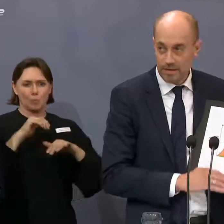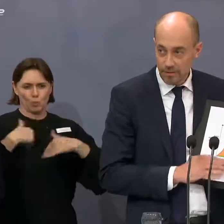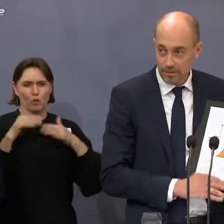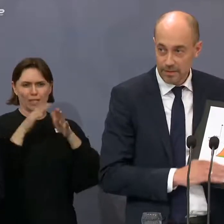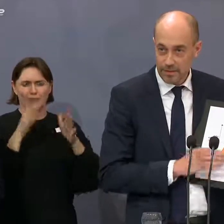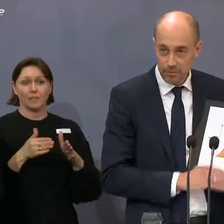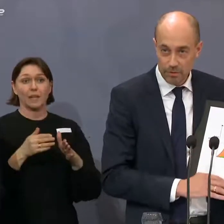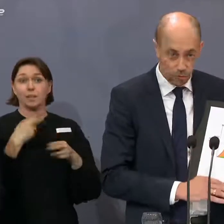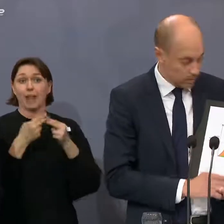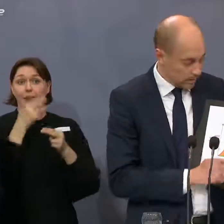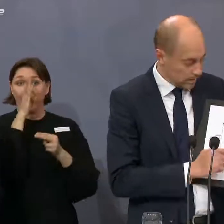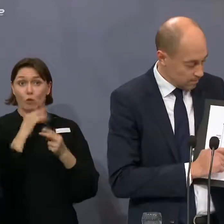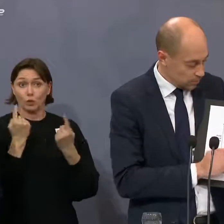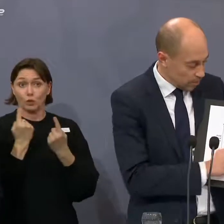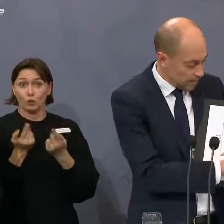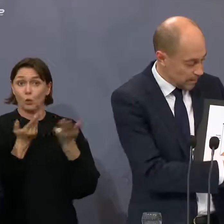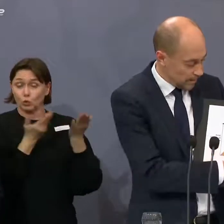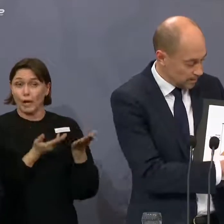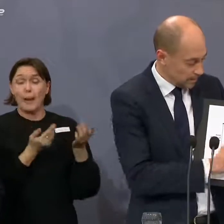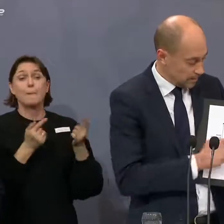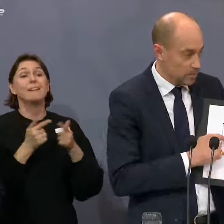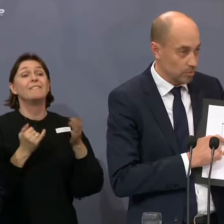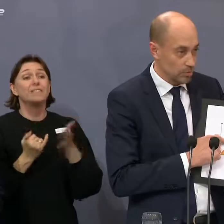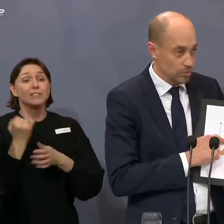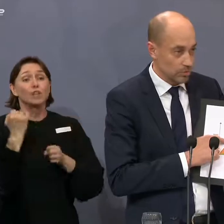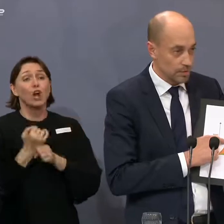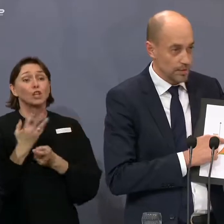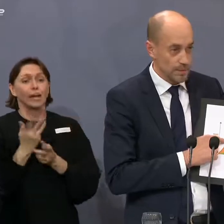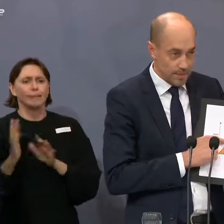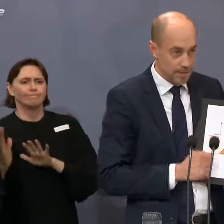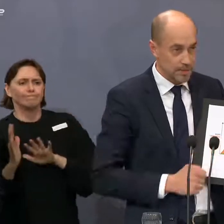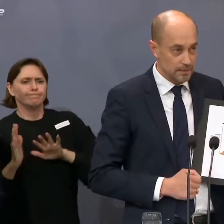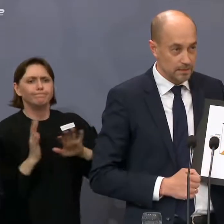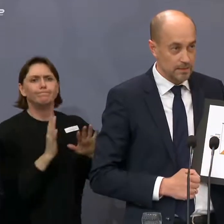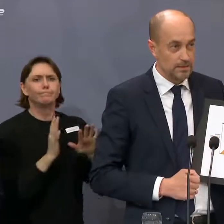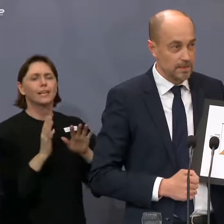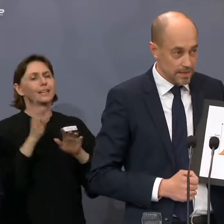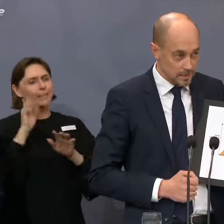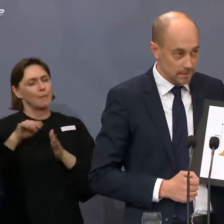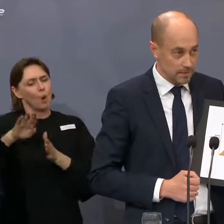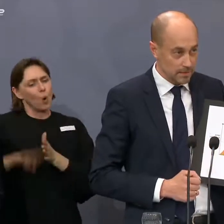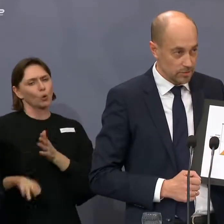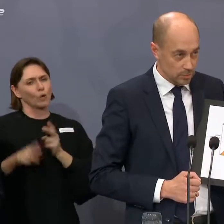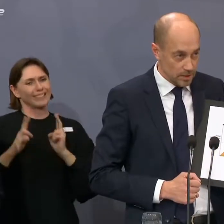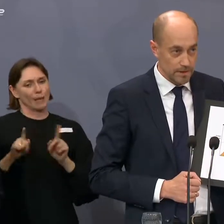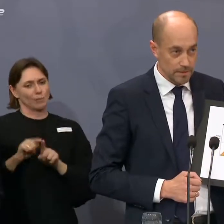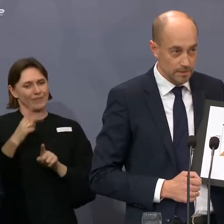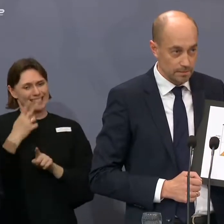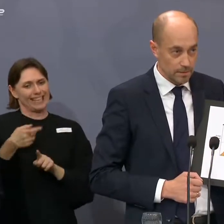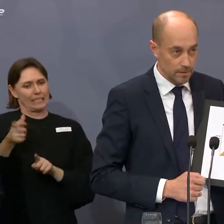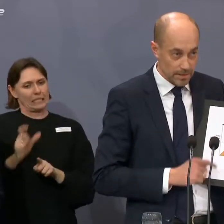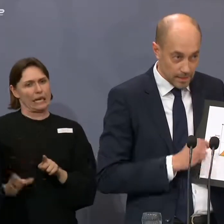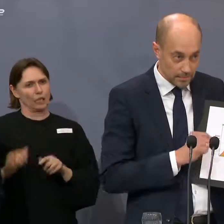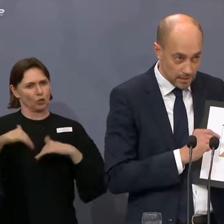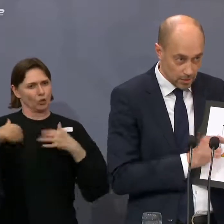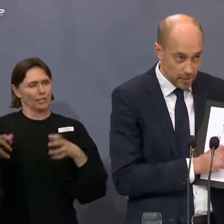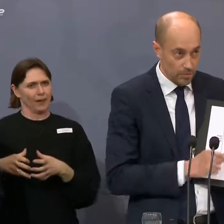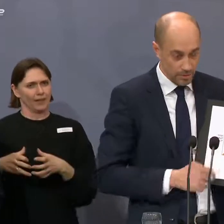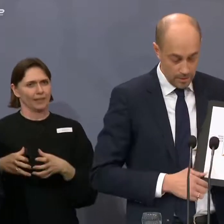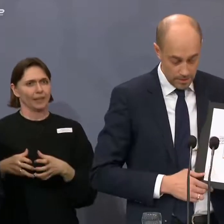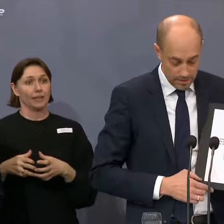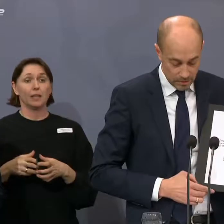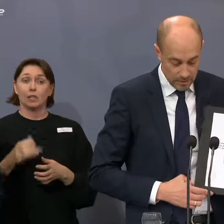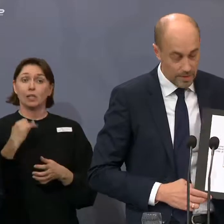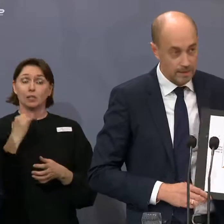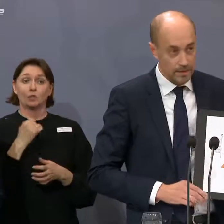stadigvæk være en alvorlig situation. Men gør vi det her, kan vi undgå det, man har set i det italienske sundhedsvæsen. Og det er så